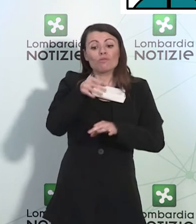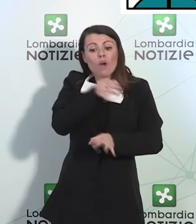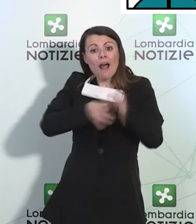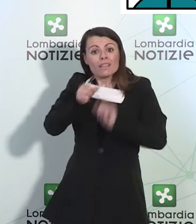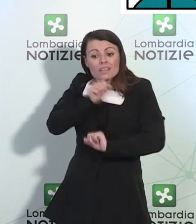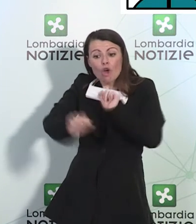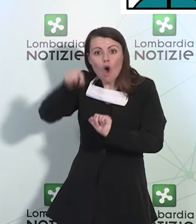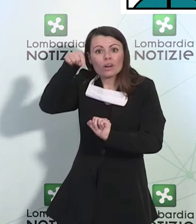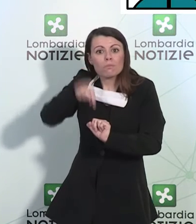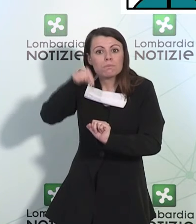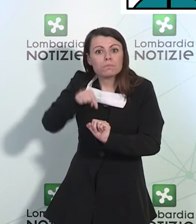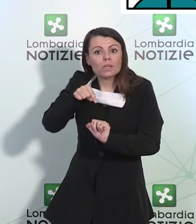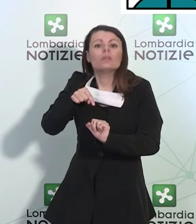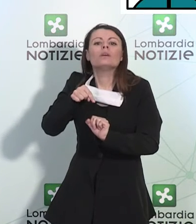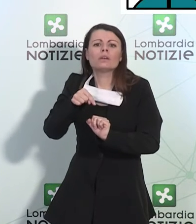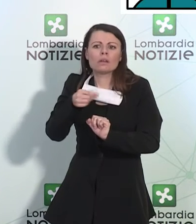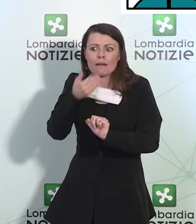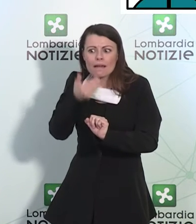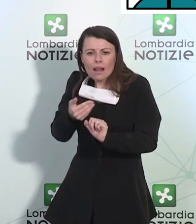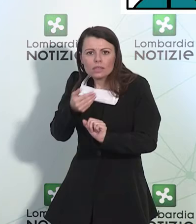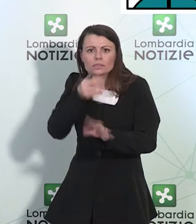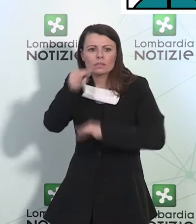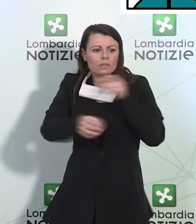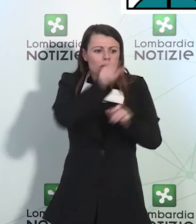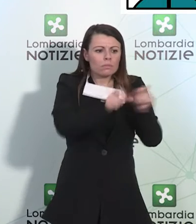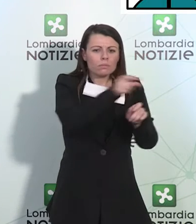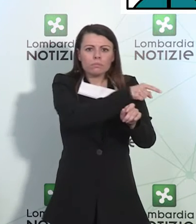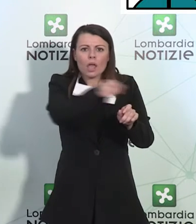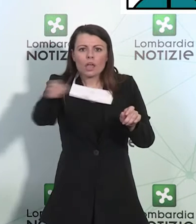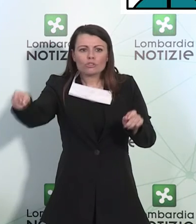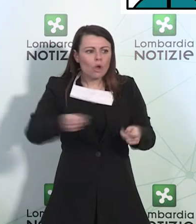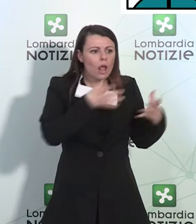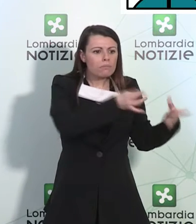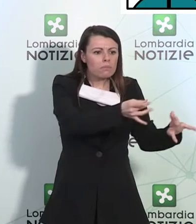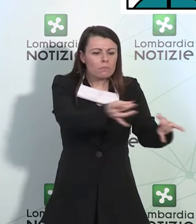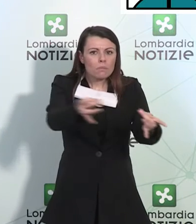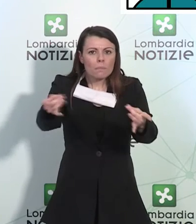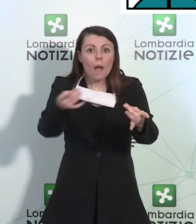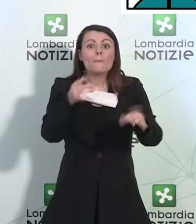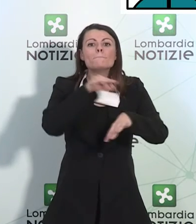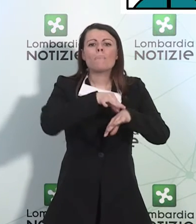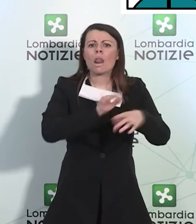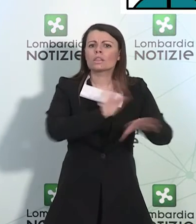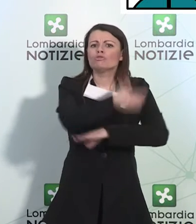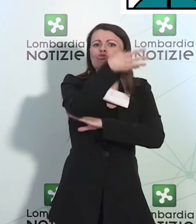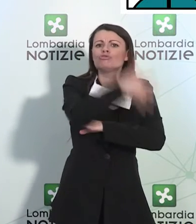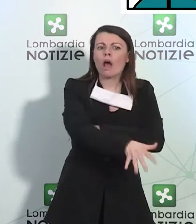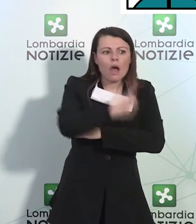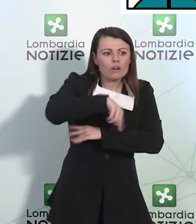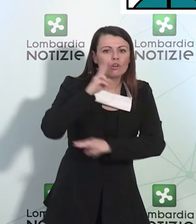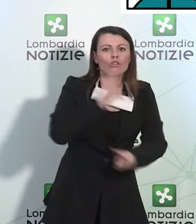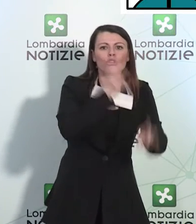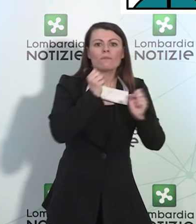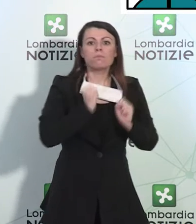dire che potremo individuare le persone che sono state, che hanno già superato la malattia, quindi che hanno delle